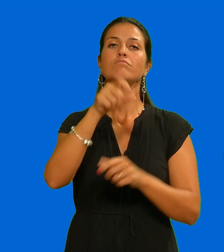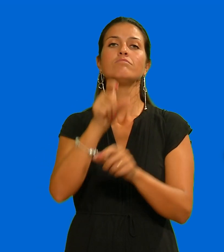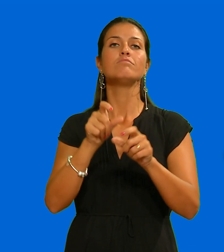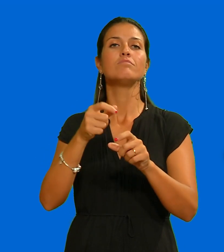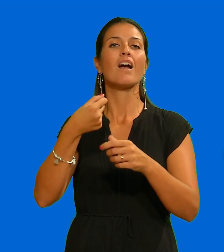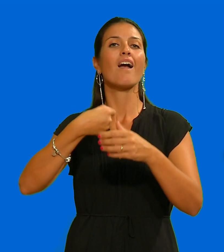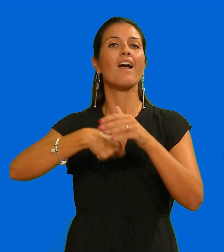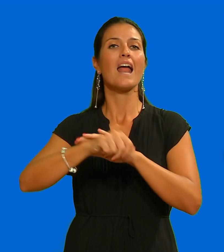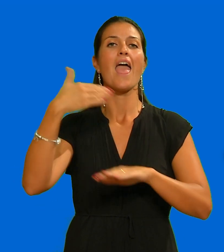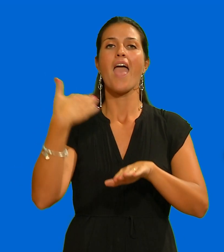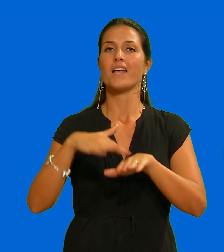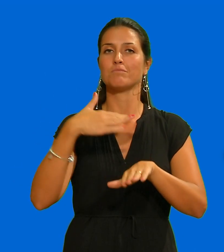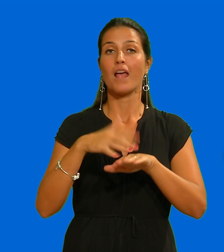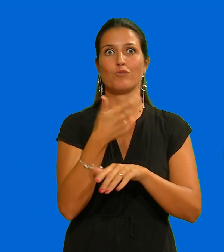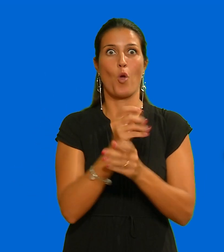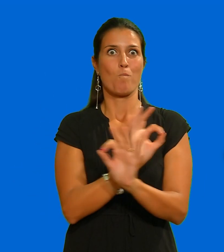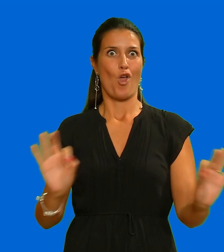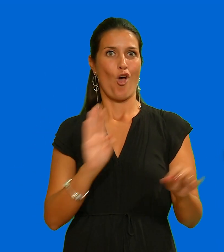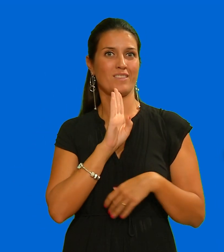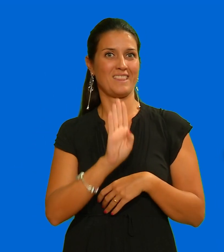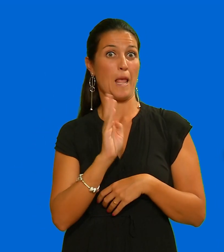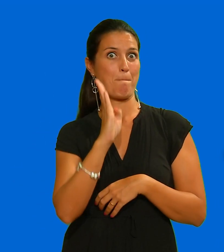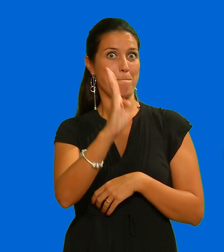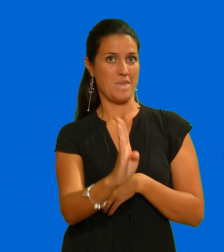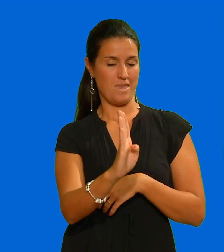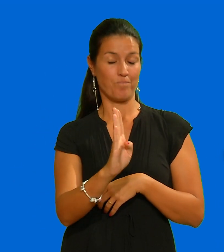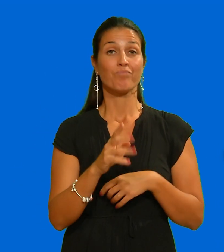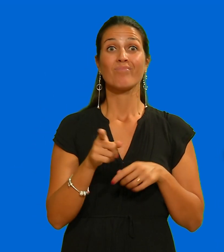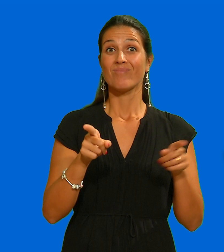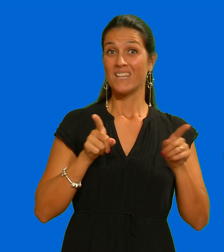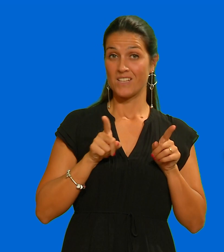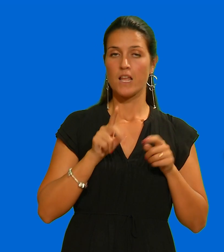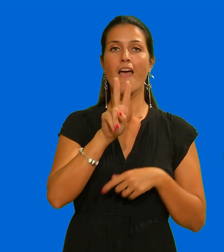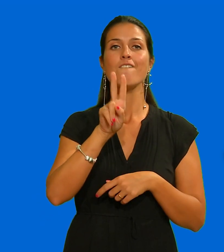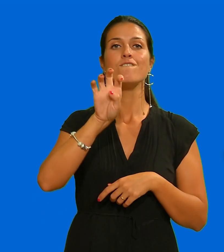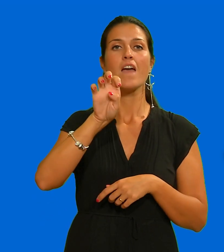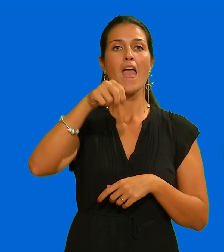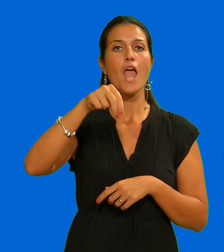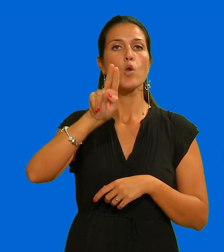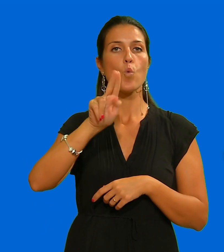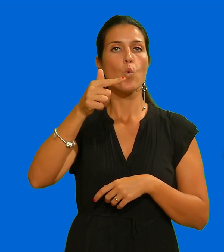Tra cui il terzino Venuti E gli attaccanti Palombi